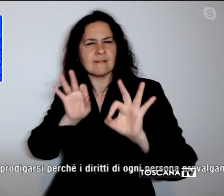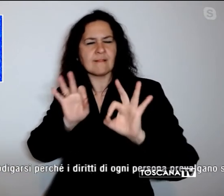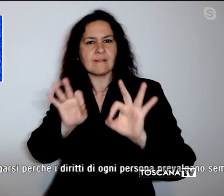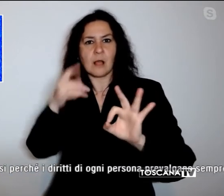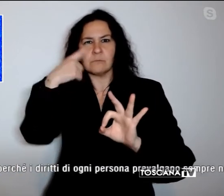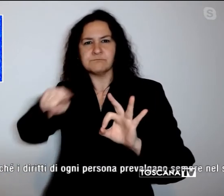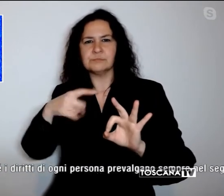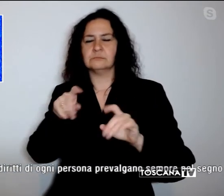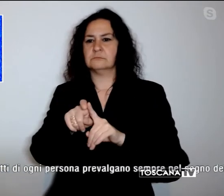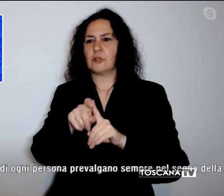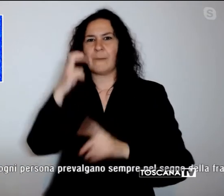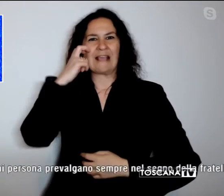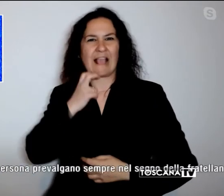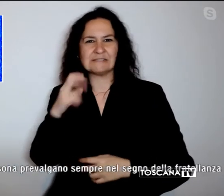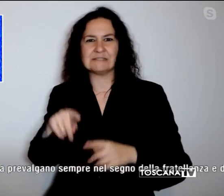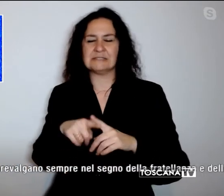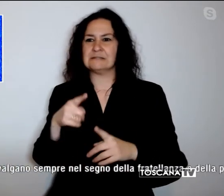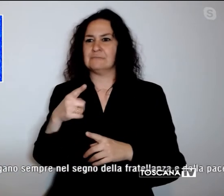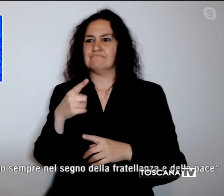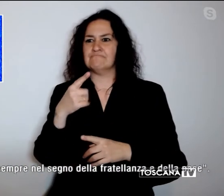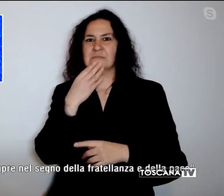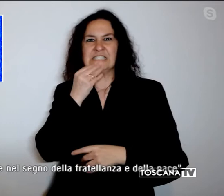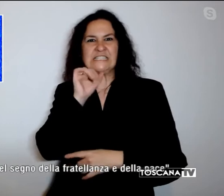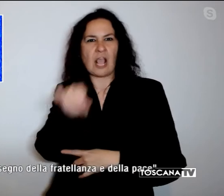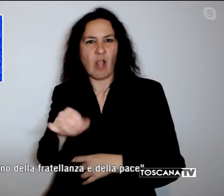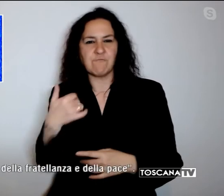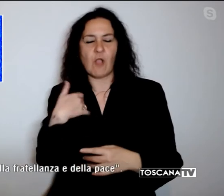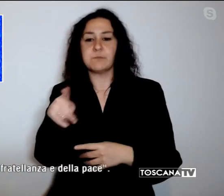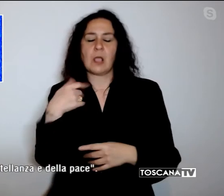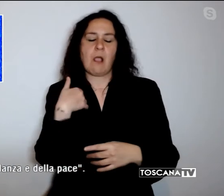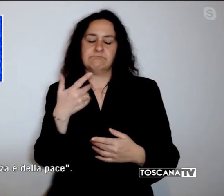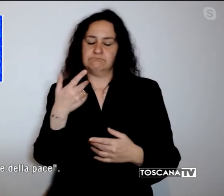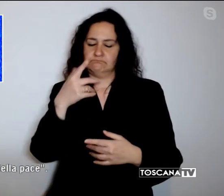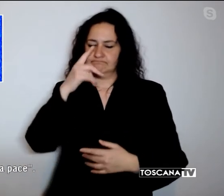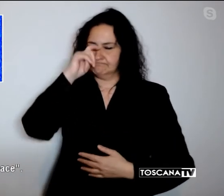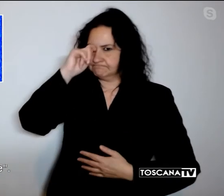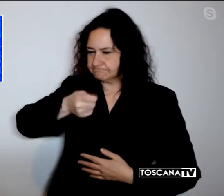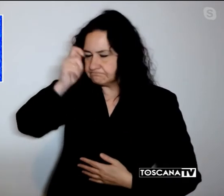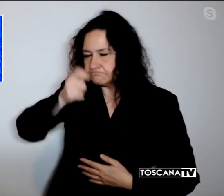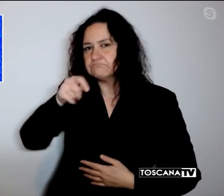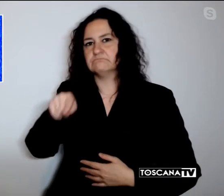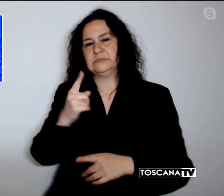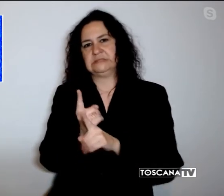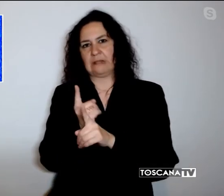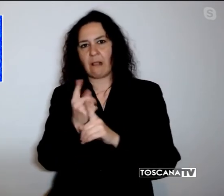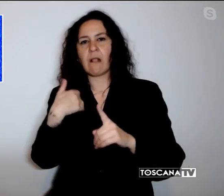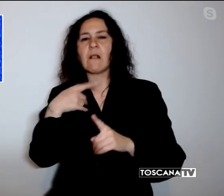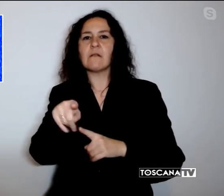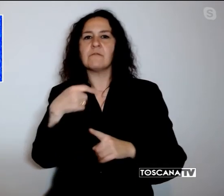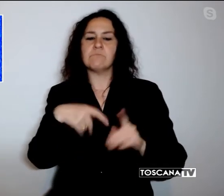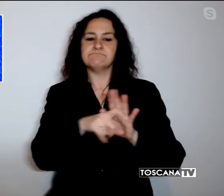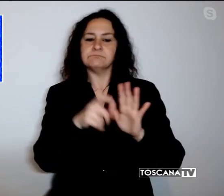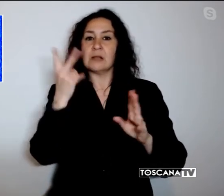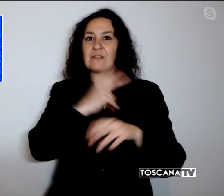La pergamena è stata inviata al Senato dato che la pandemia prolungata ha fatto desistere dalla